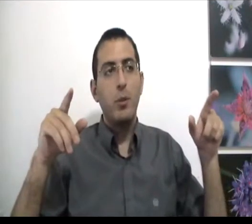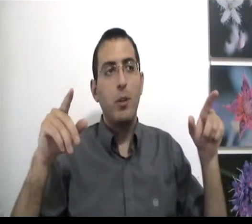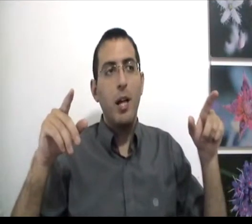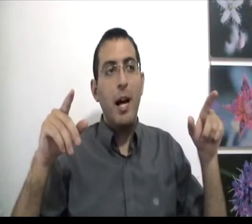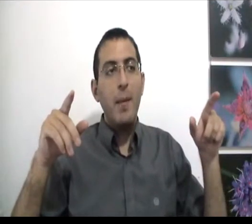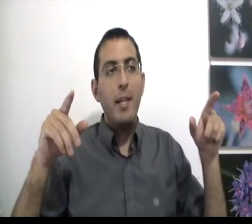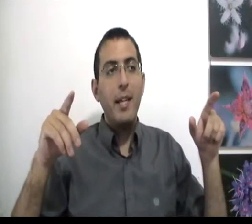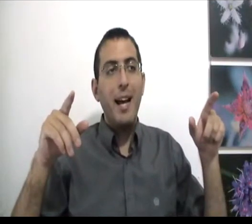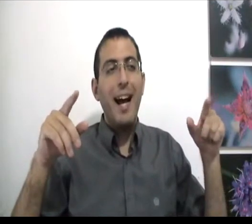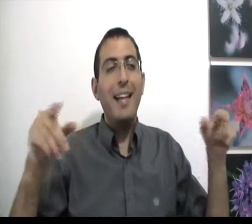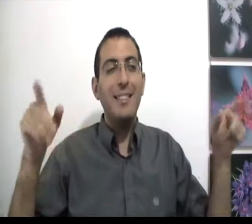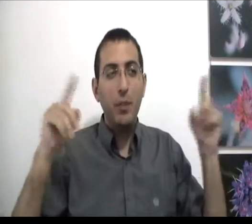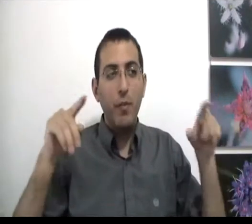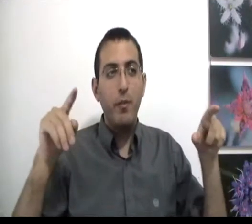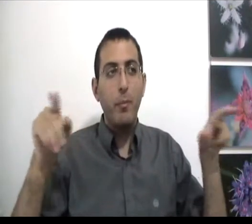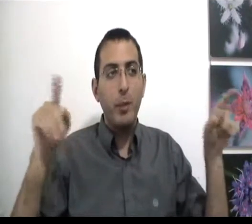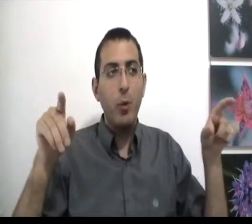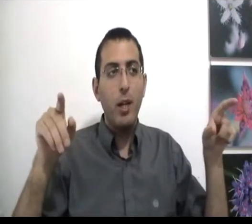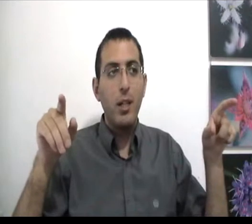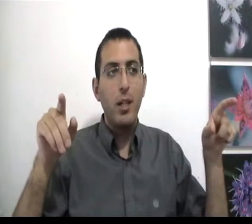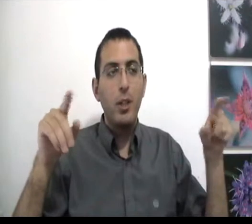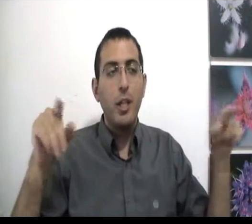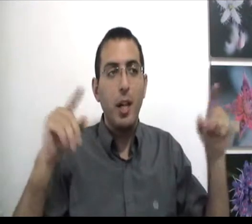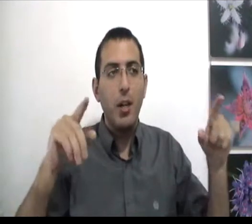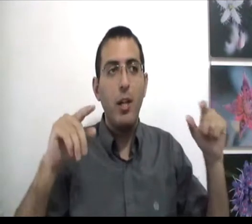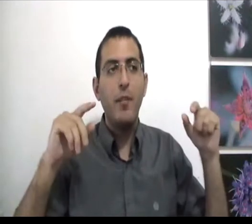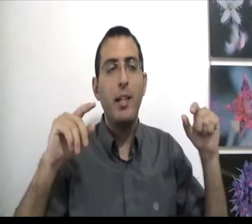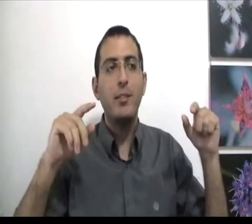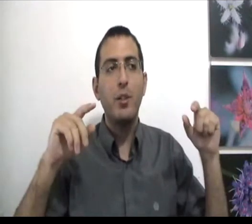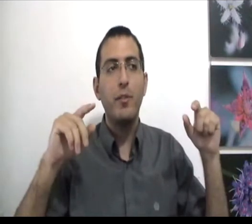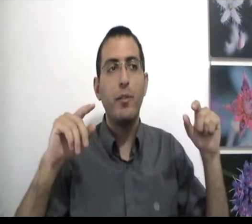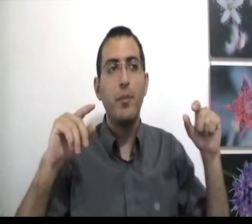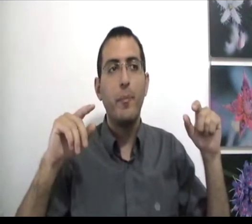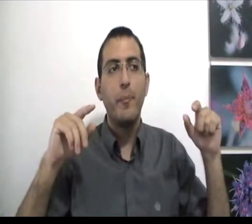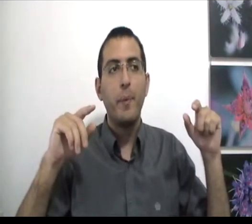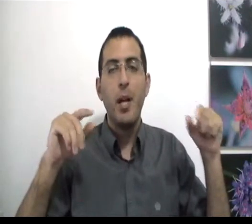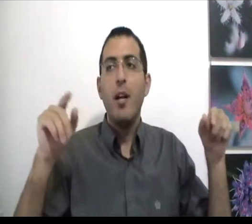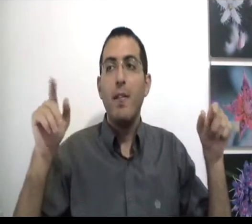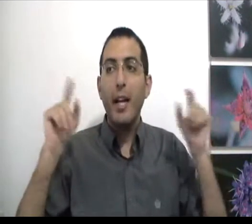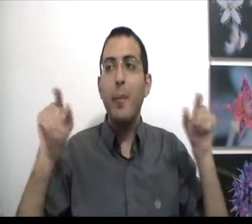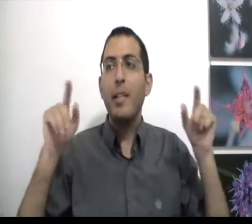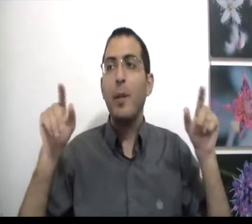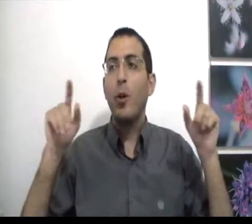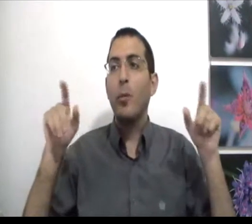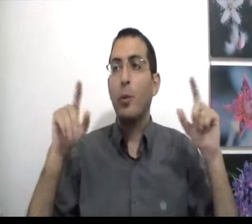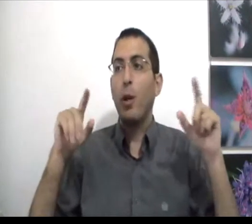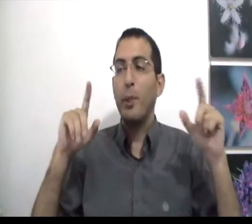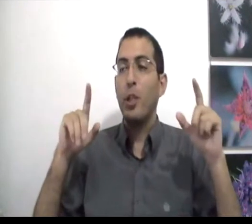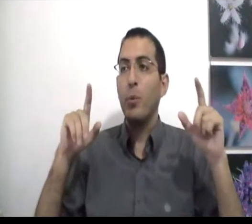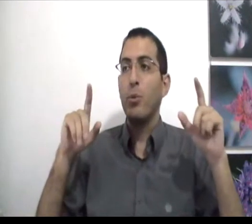האם אני עד הסוף בטוח שאני לא יכול להבין עד הסוף ואיך בן אדם יכול להיות בטוח בשלימות